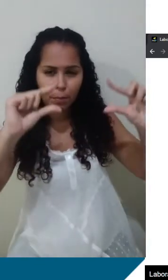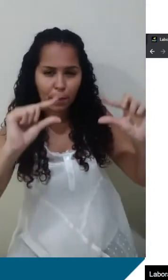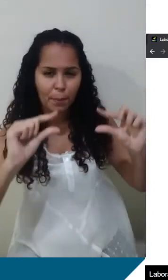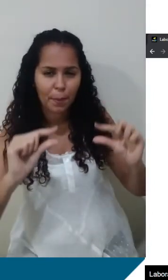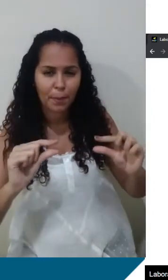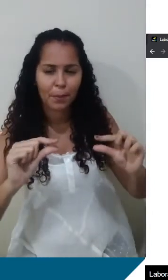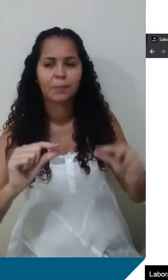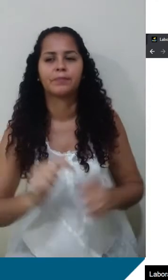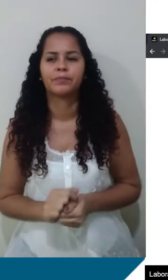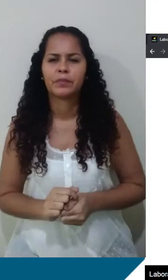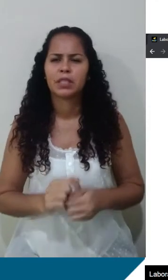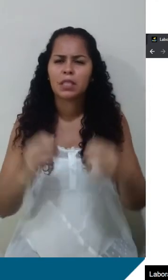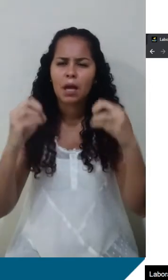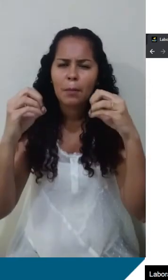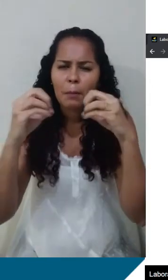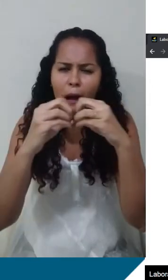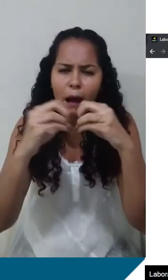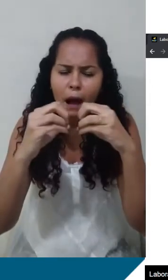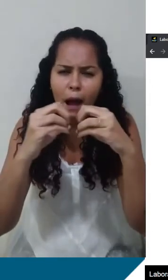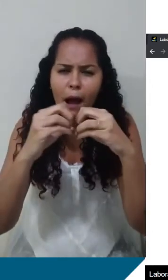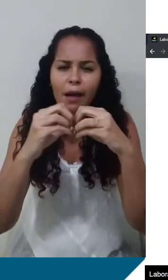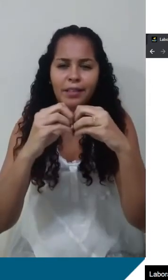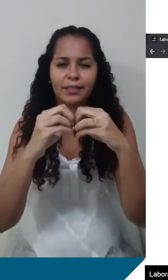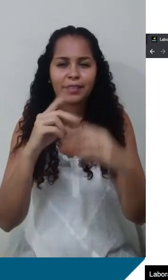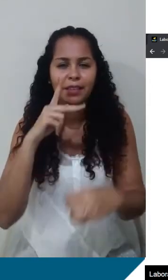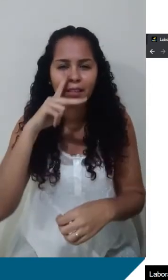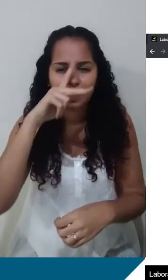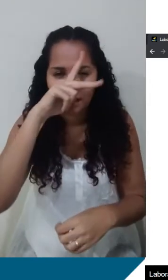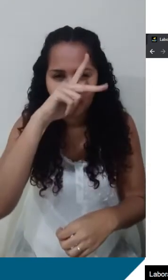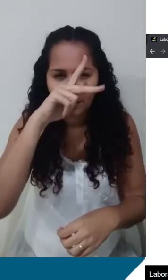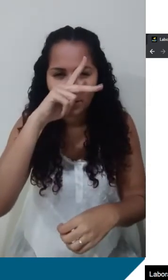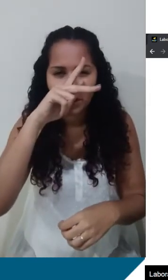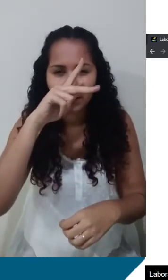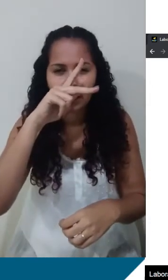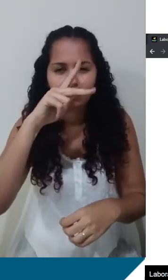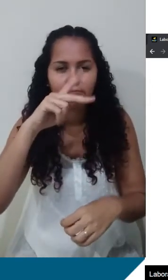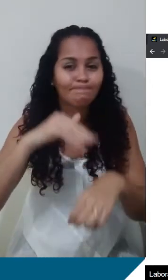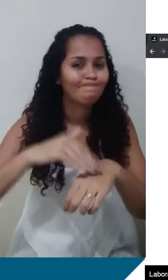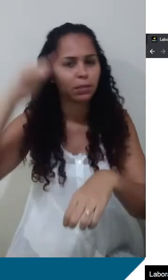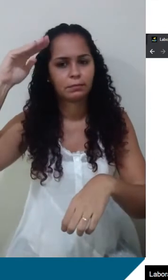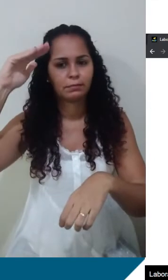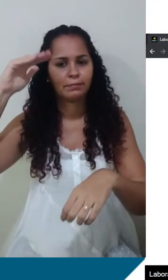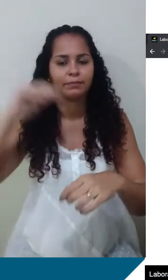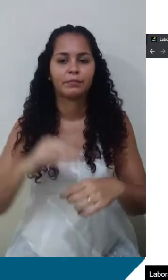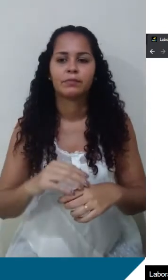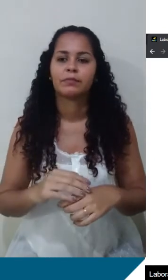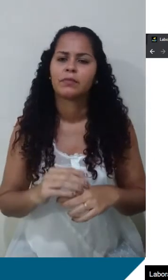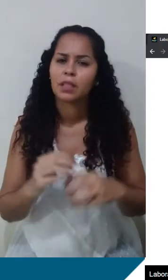Então, se eu deixo eles muito pertinho, a força vai ser muito alta, ok? Então, uma distância pequena